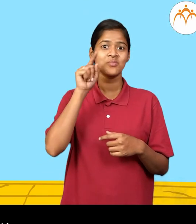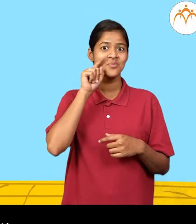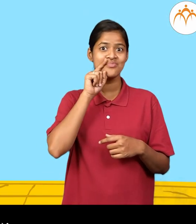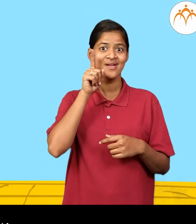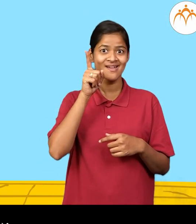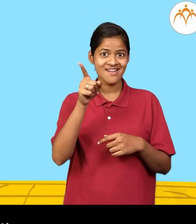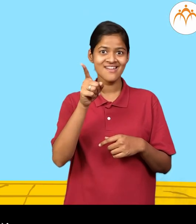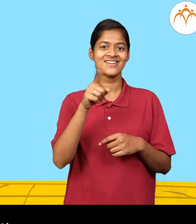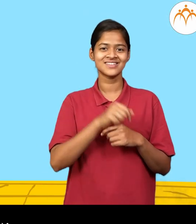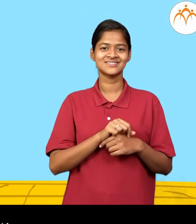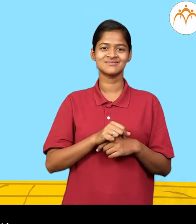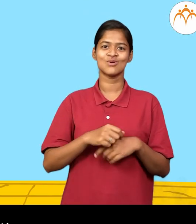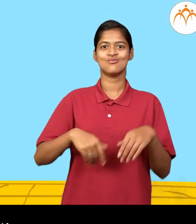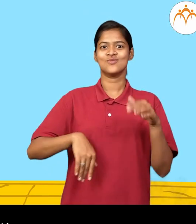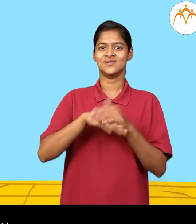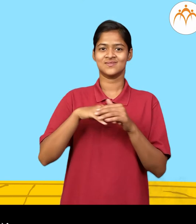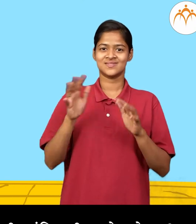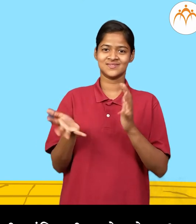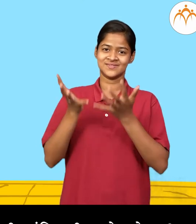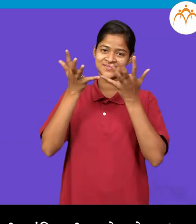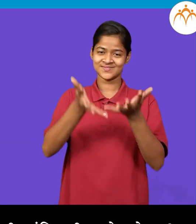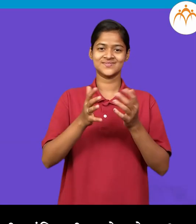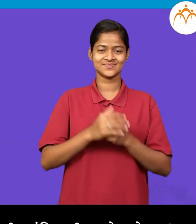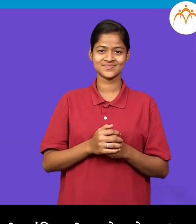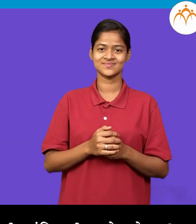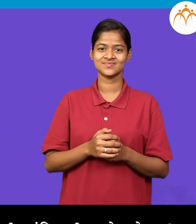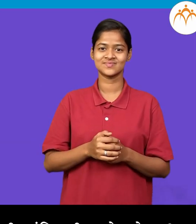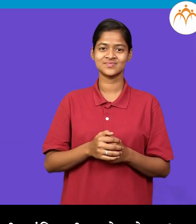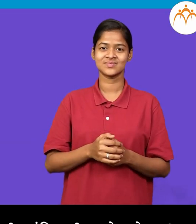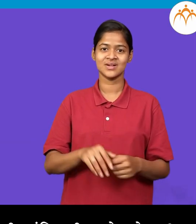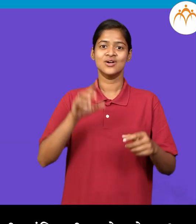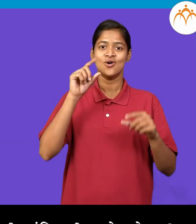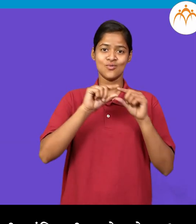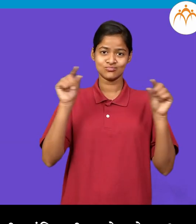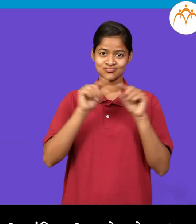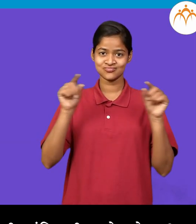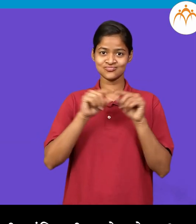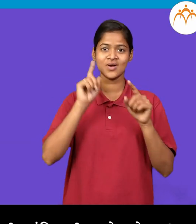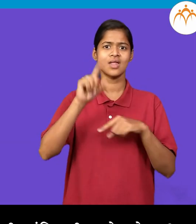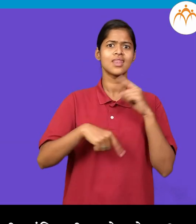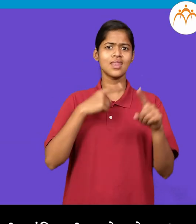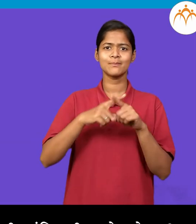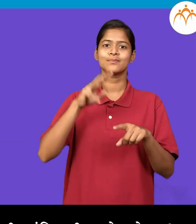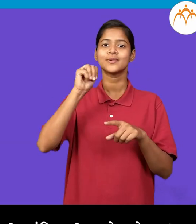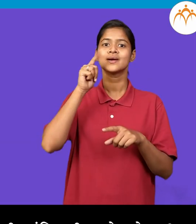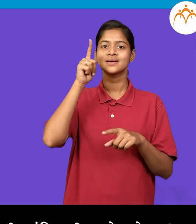फुटबॉल अणला सग्ड़या वाक्यान मधे मंदार बद्दल महिती सांगीत लिये